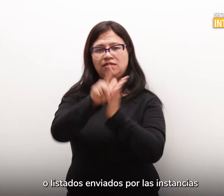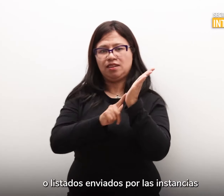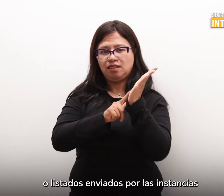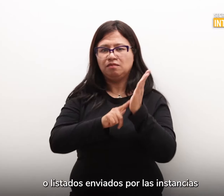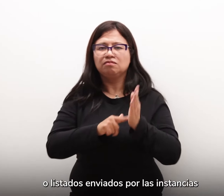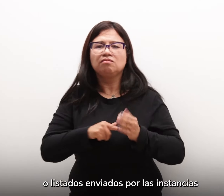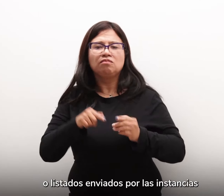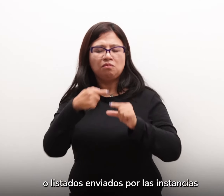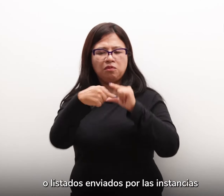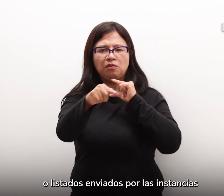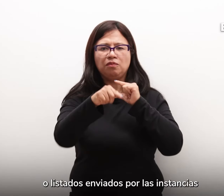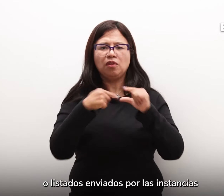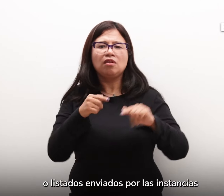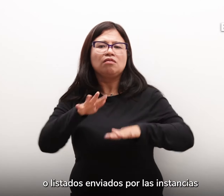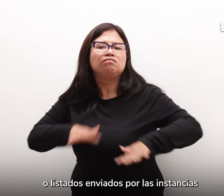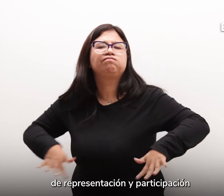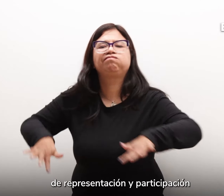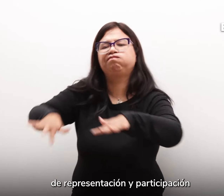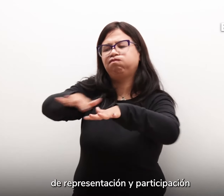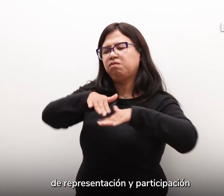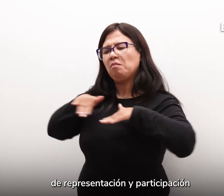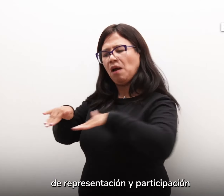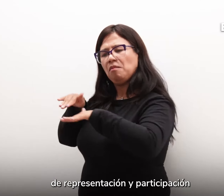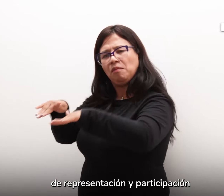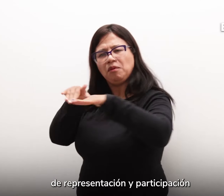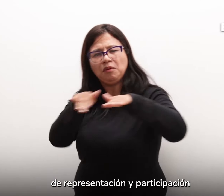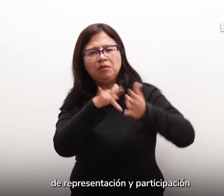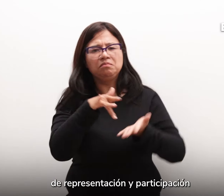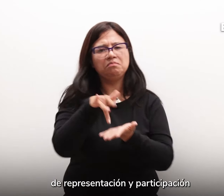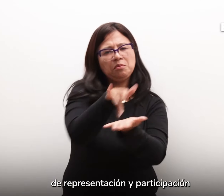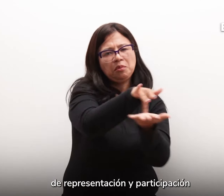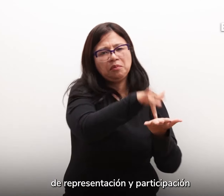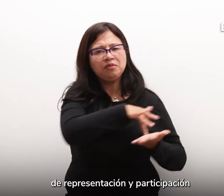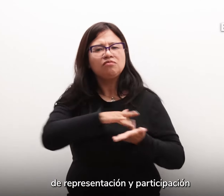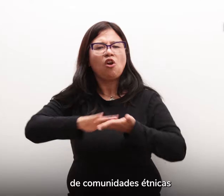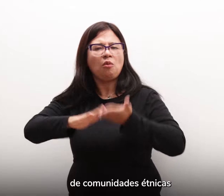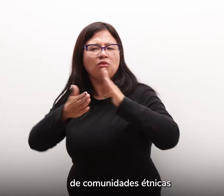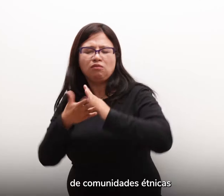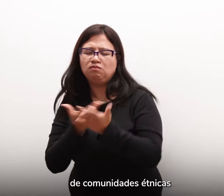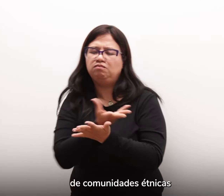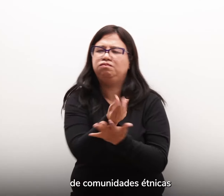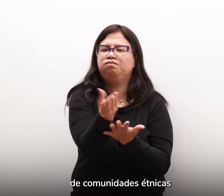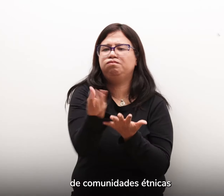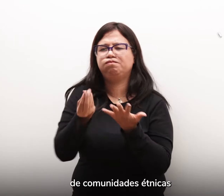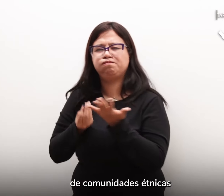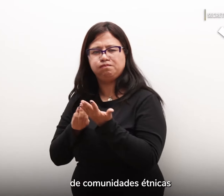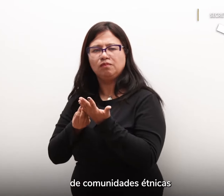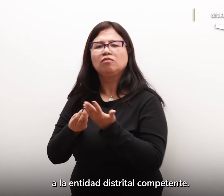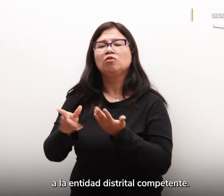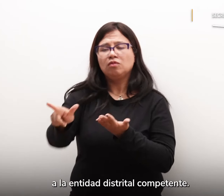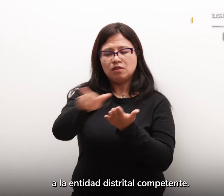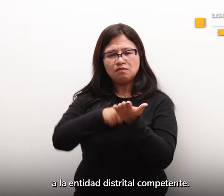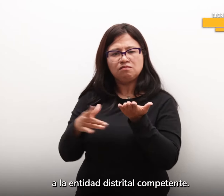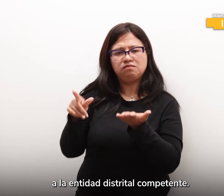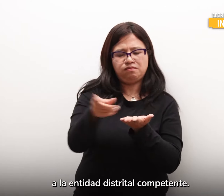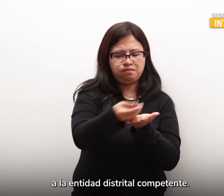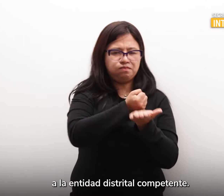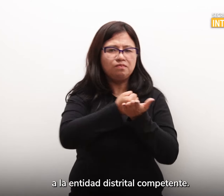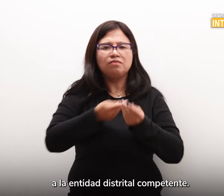listados enviados por las instancias de representación y participación de comunidades étnicas a la entidad distrital